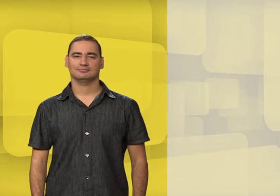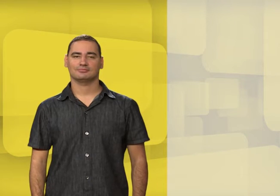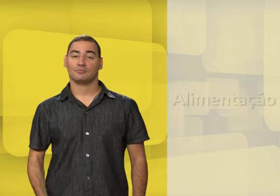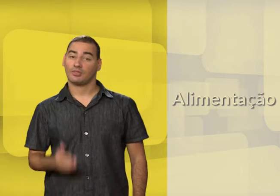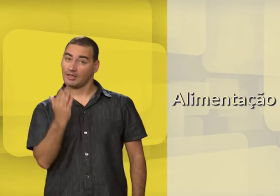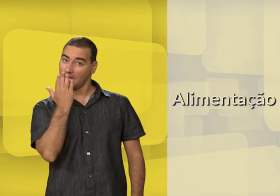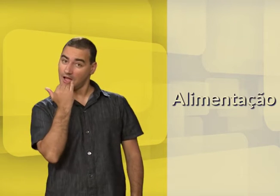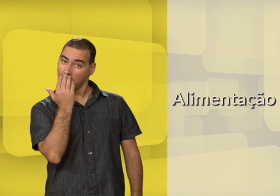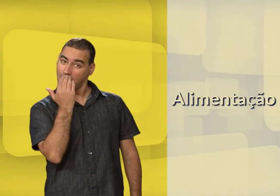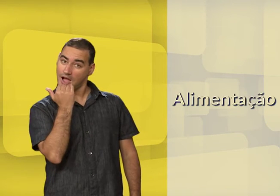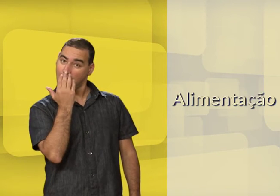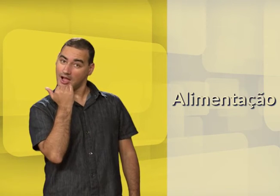Alimentação.